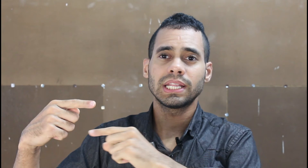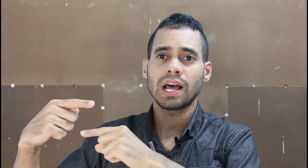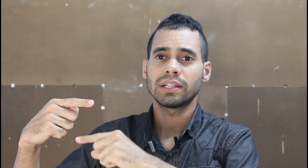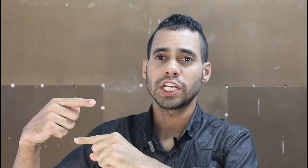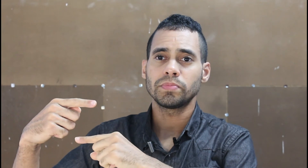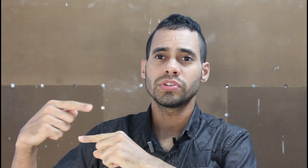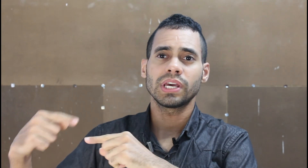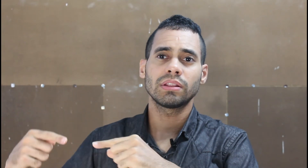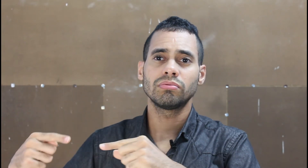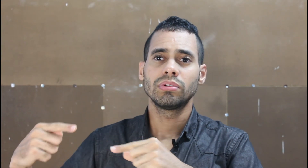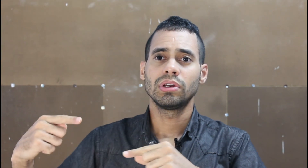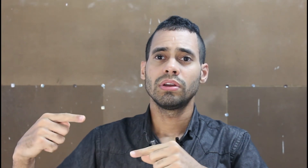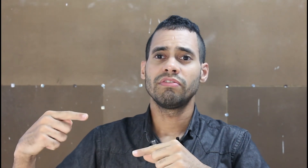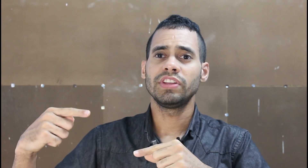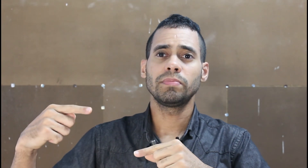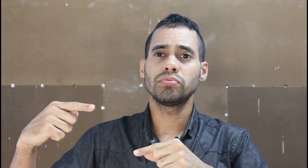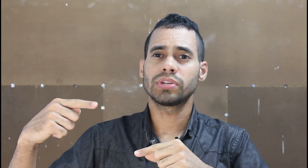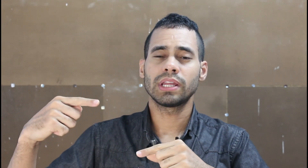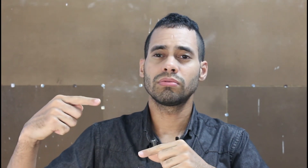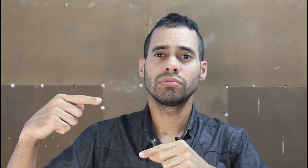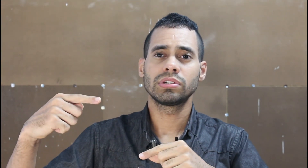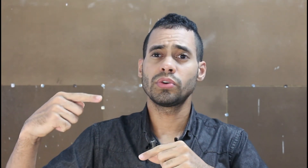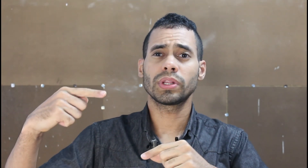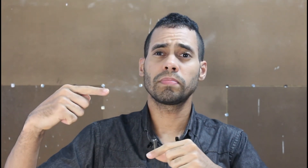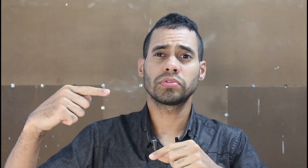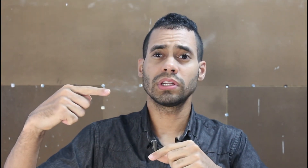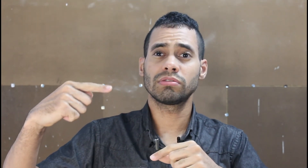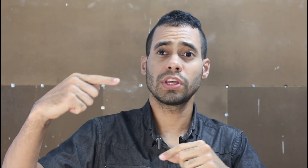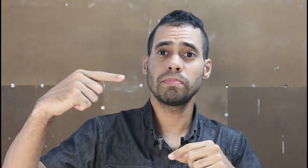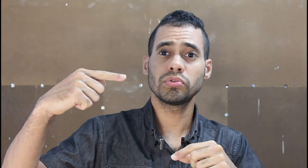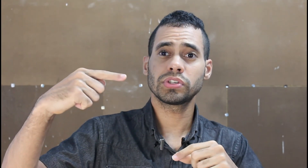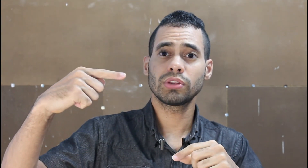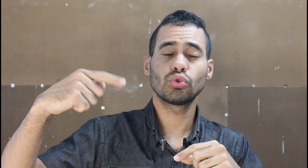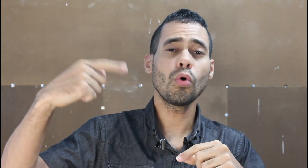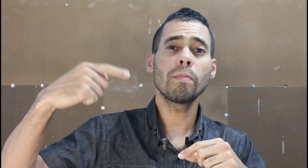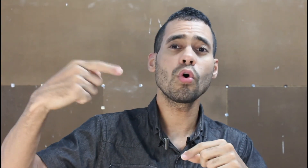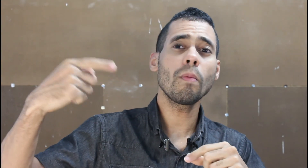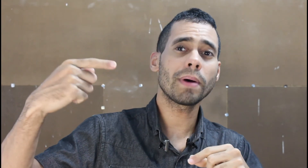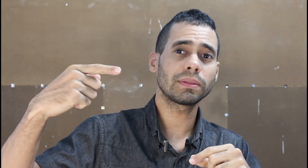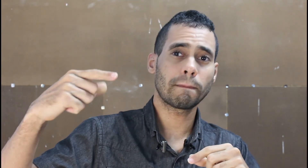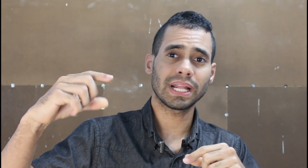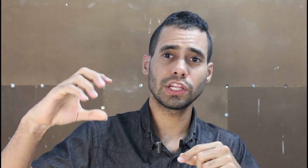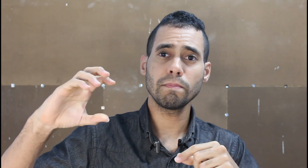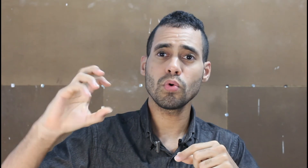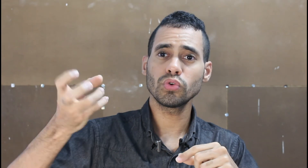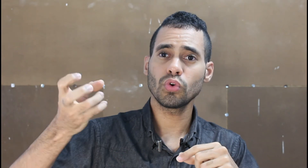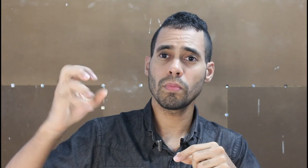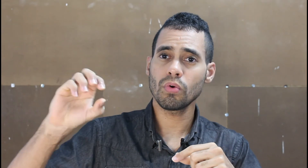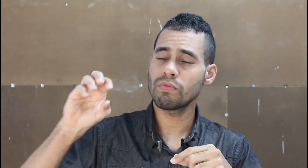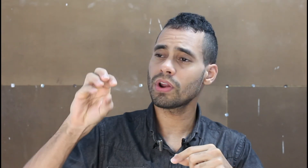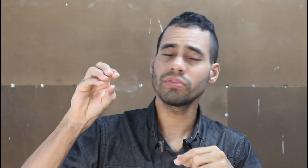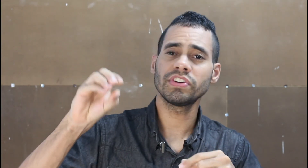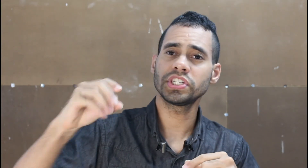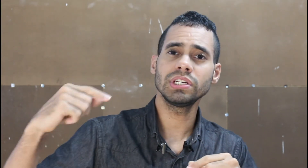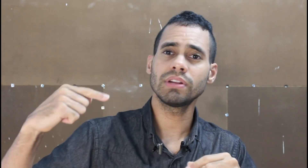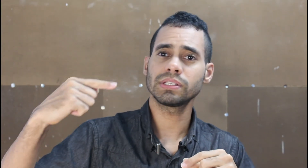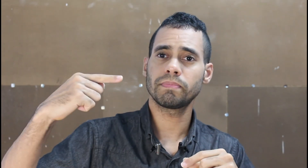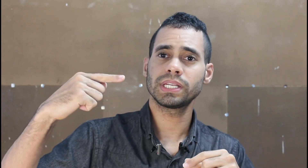está 10% 20% 50% 100% dobrou o patrimônio dobrou o valor investido nessa empresa